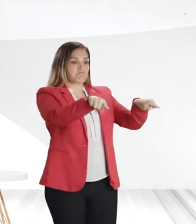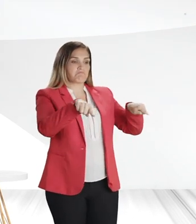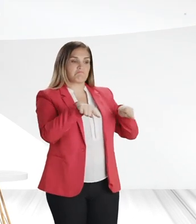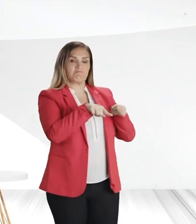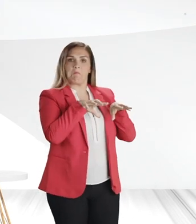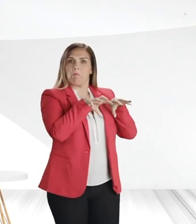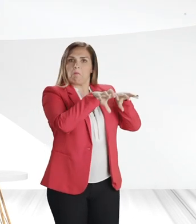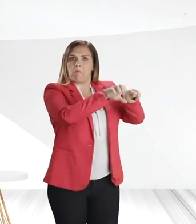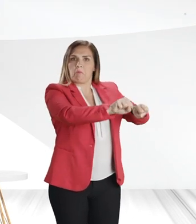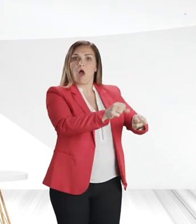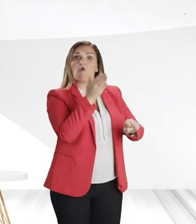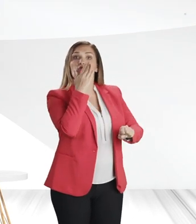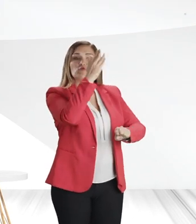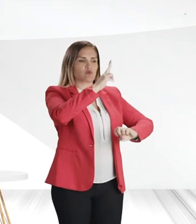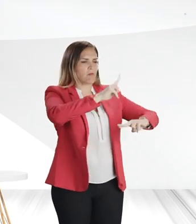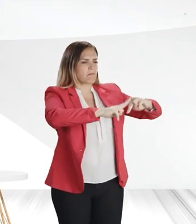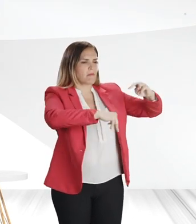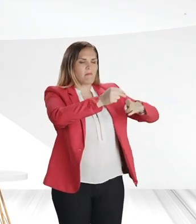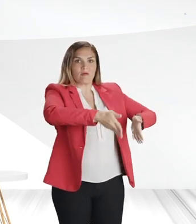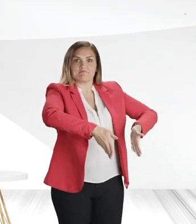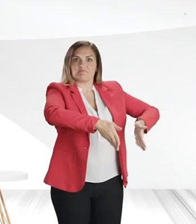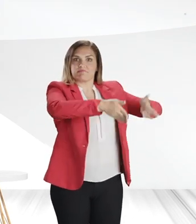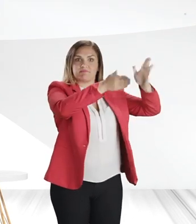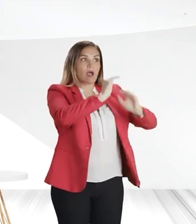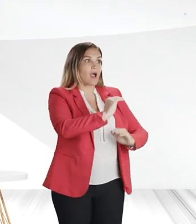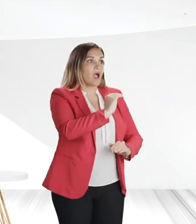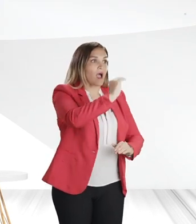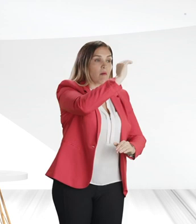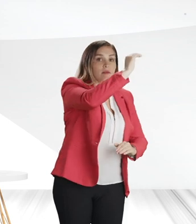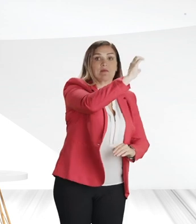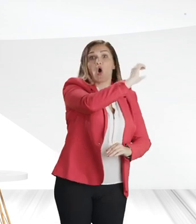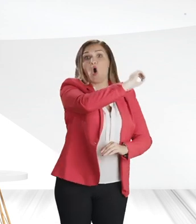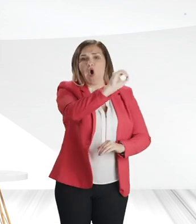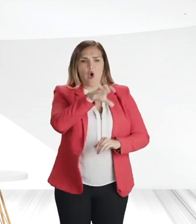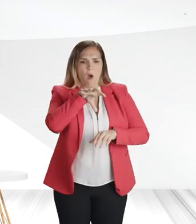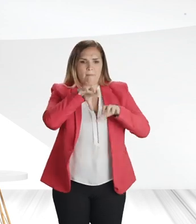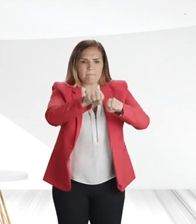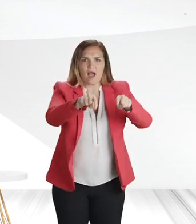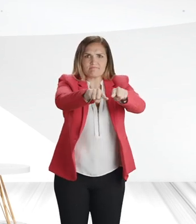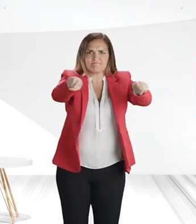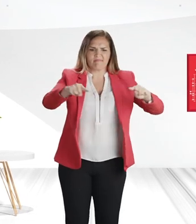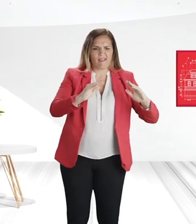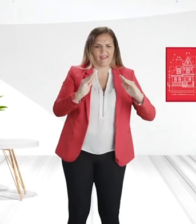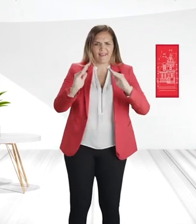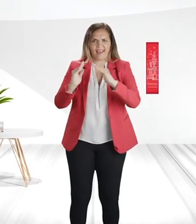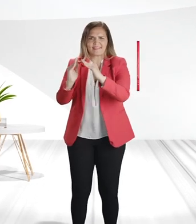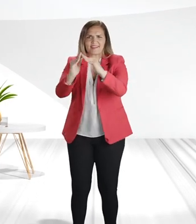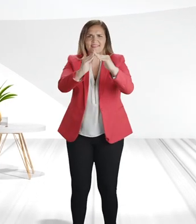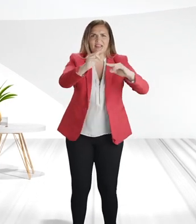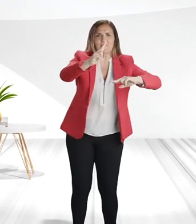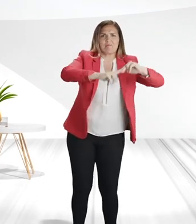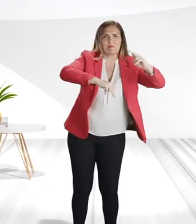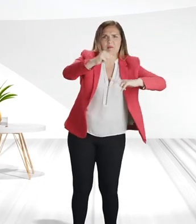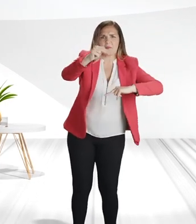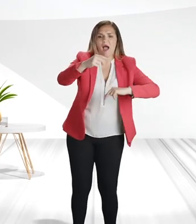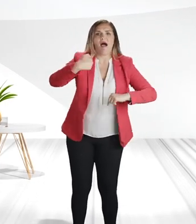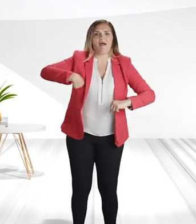administración de los recursos asociados al desarrollo y ejecución de dicho proyecto, de acuerdo con las